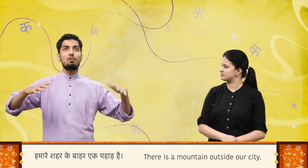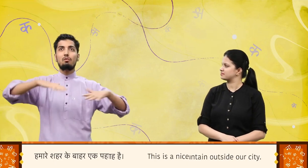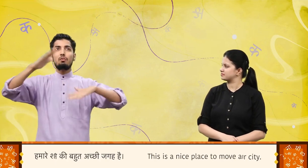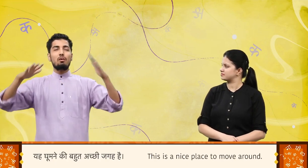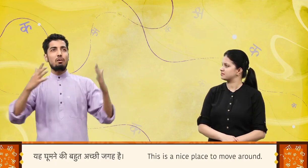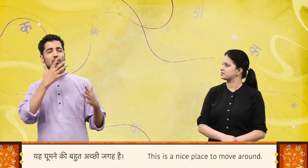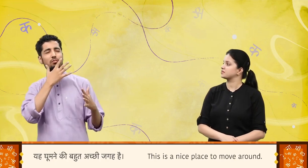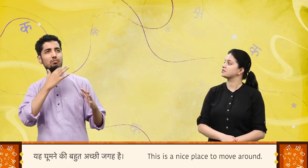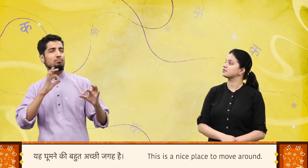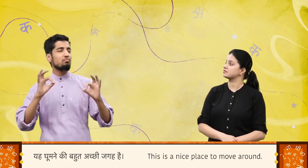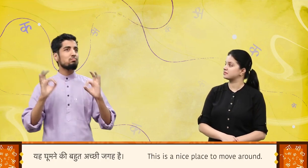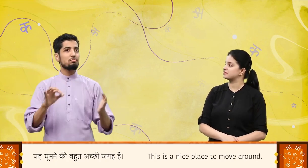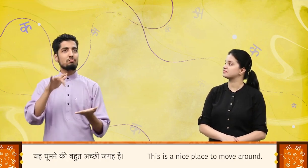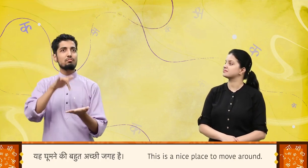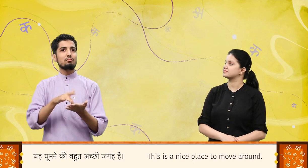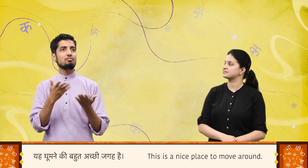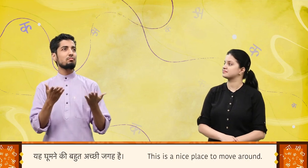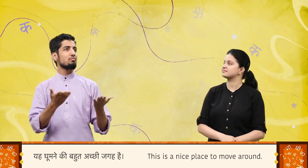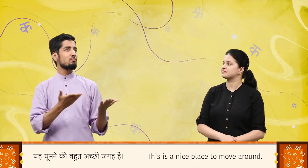यह घूमने की बहुत अच्छी जगह है